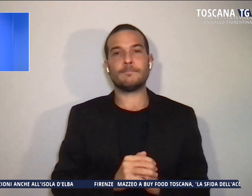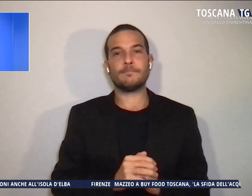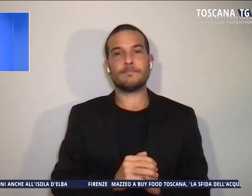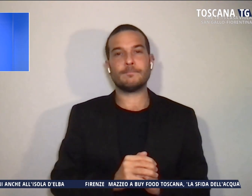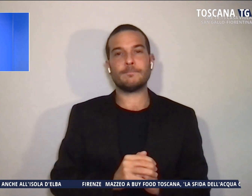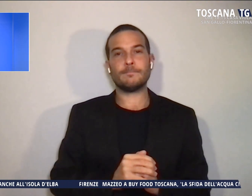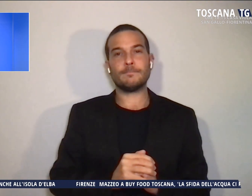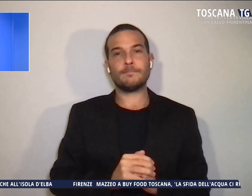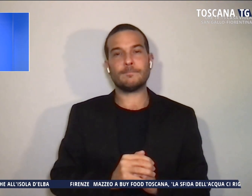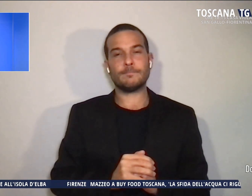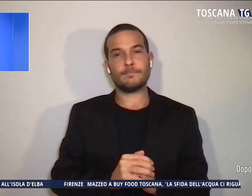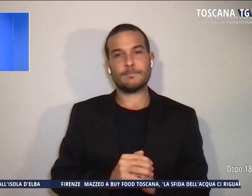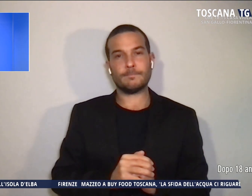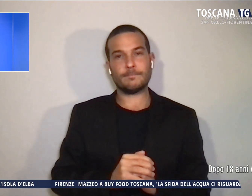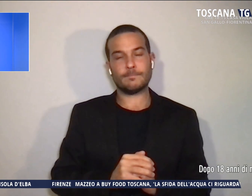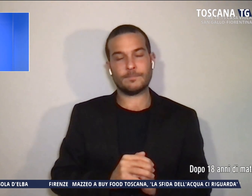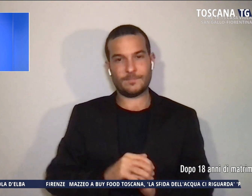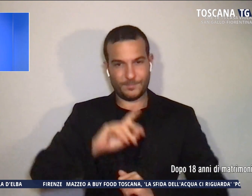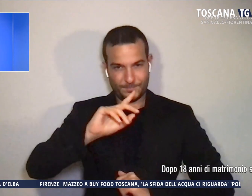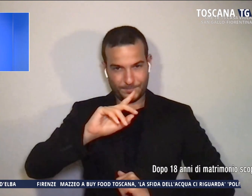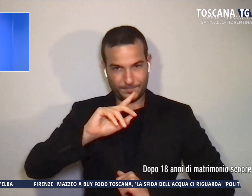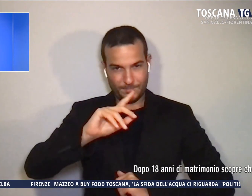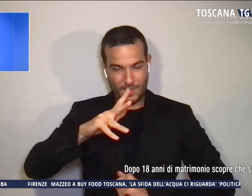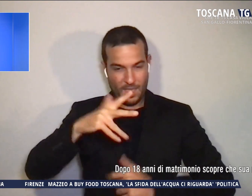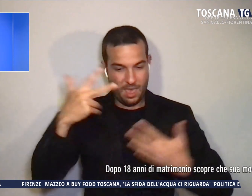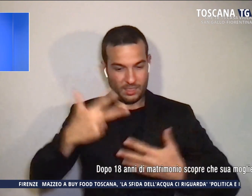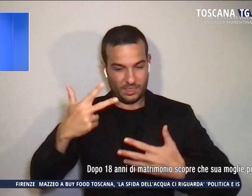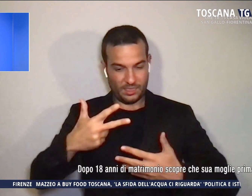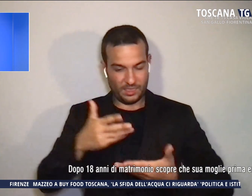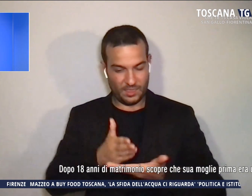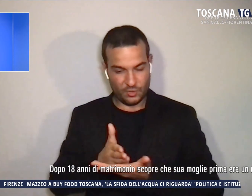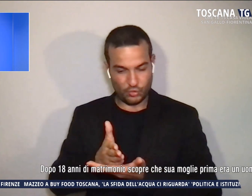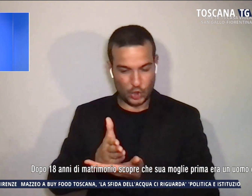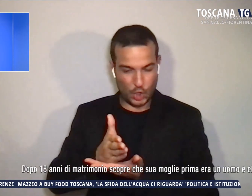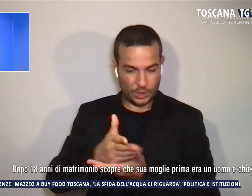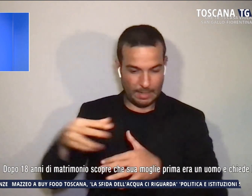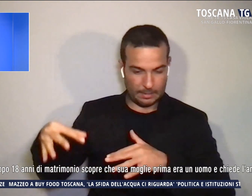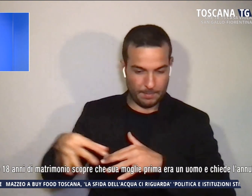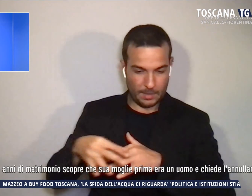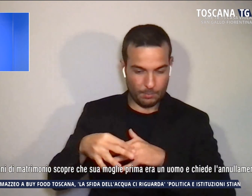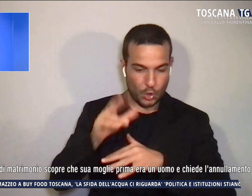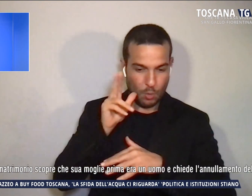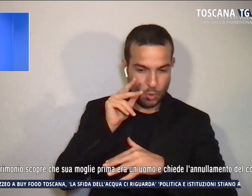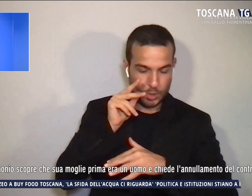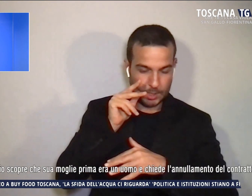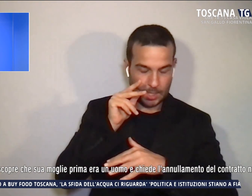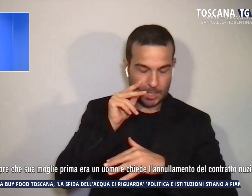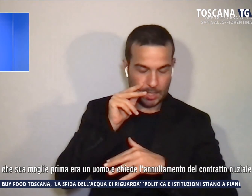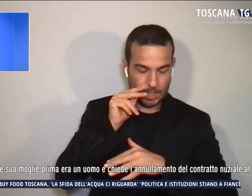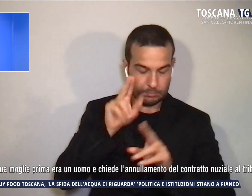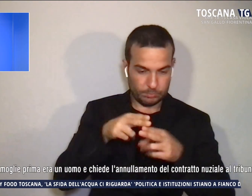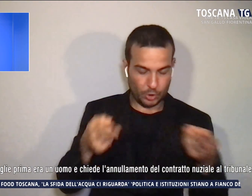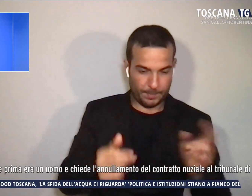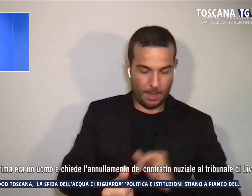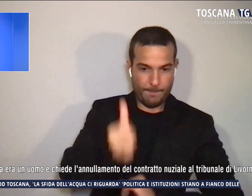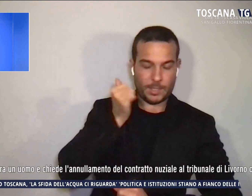Dopo 18 anni di matrimonio, scopre che sua moglie prima era un uomo e chiede l'annullamento del